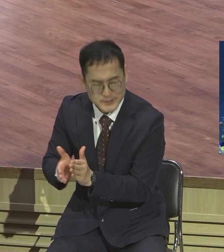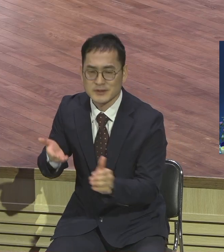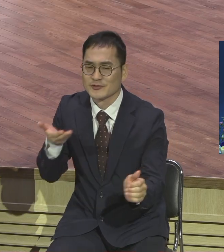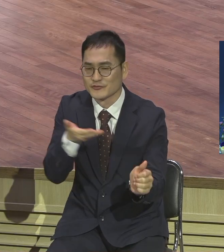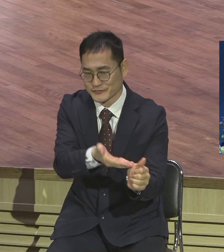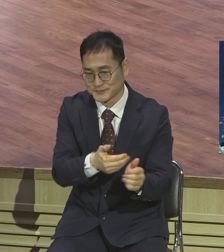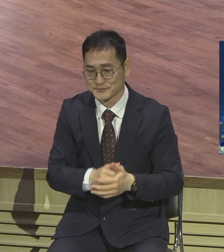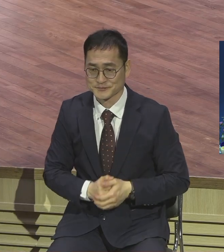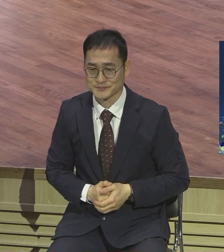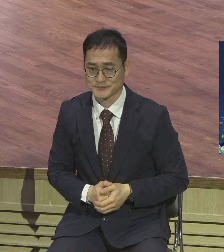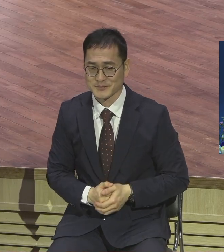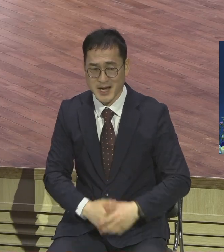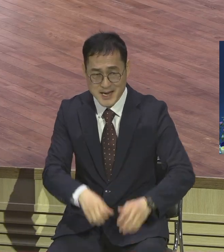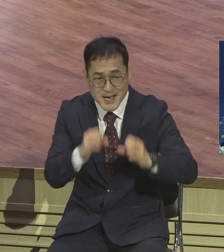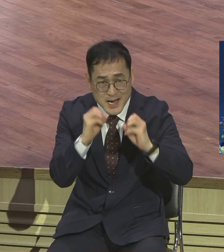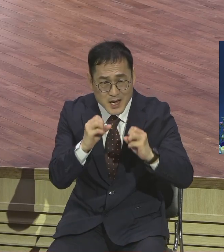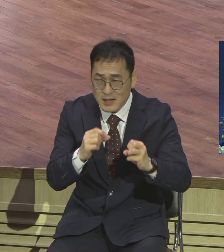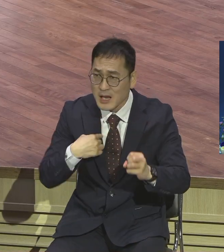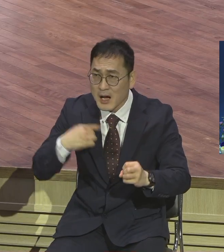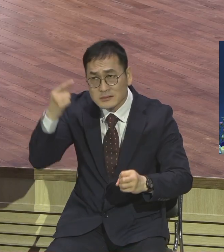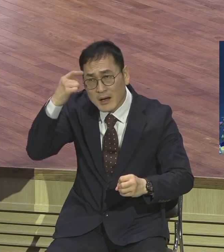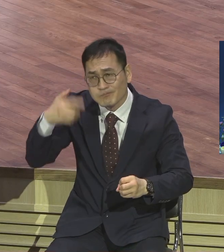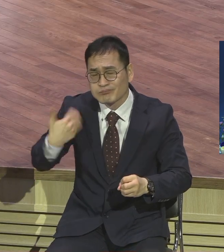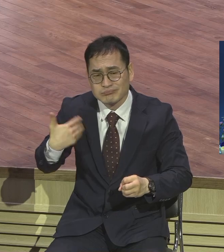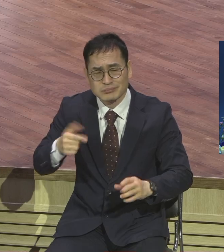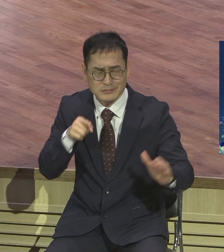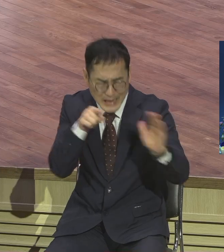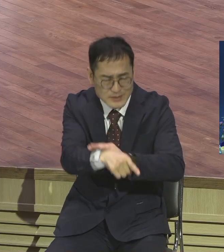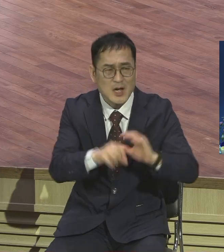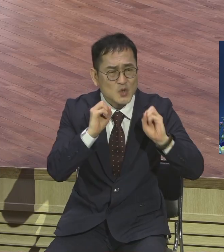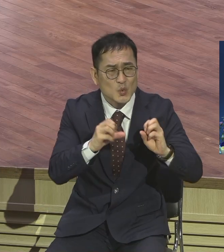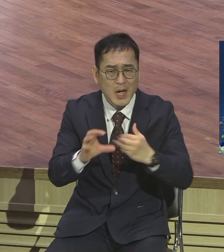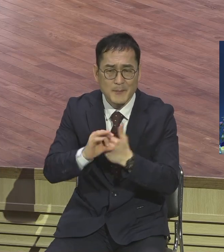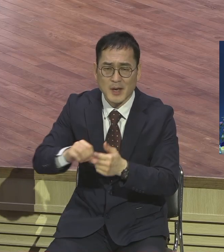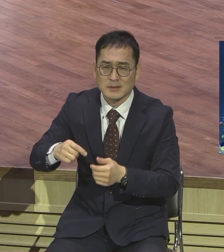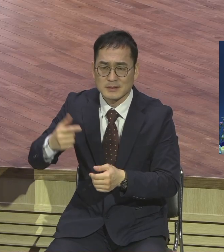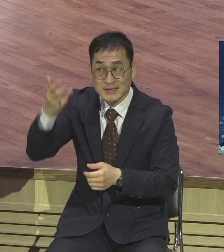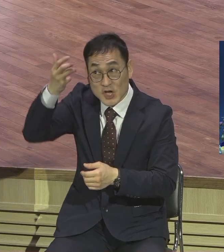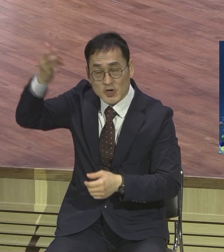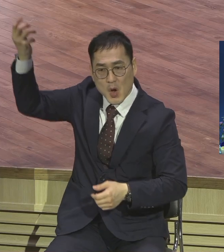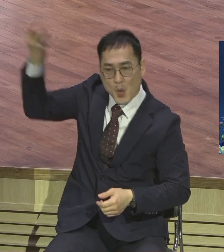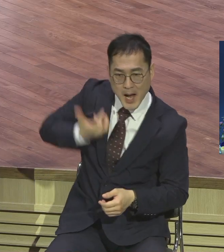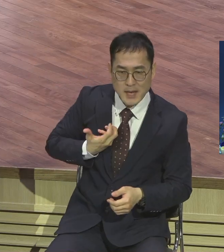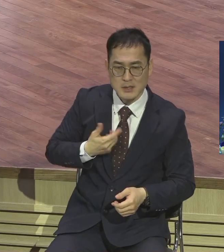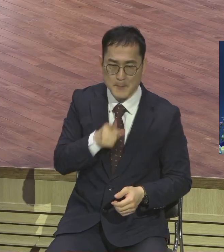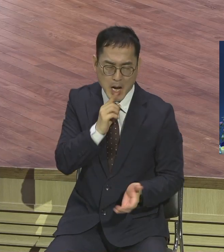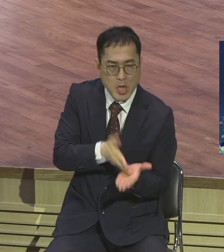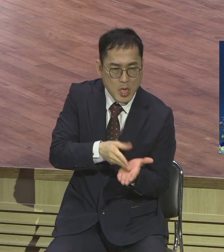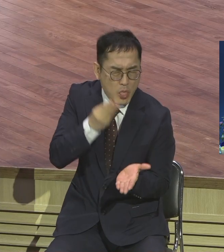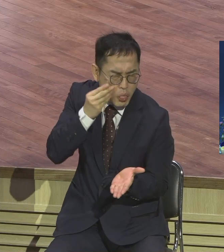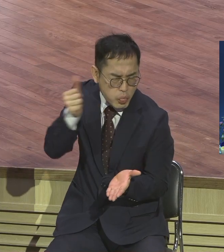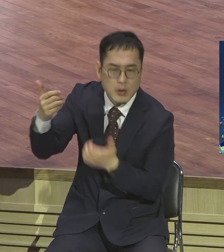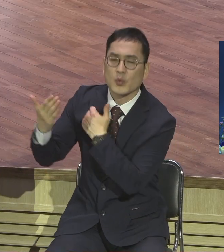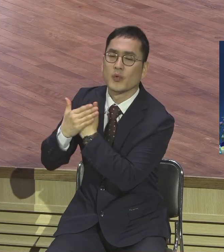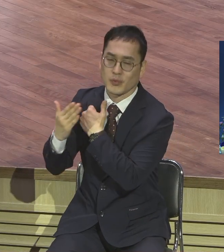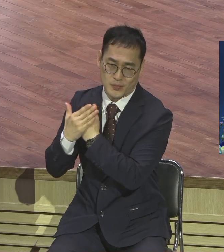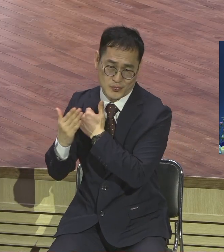감당할 힘을 주시고 하나님이 해 주신다 내가 무슨 준비를 하고 다 뭘 준비합니까 그냥